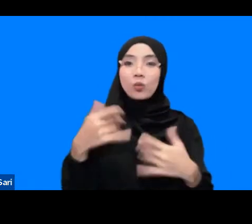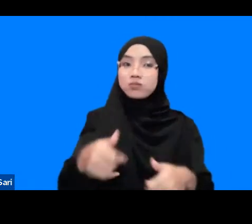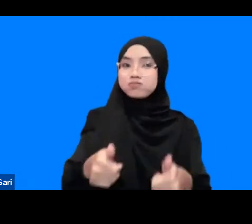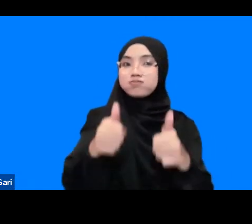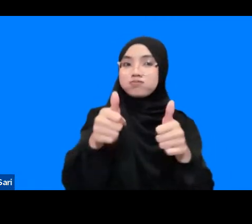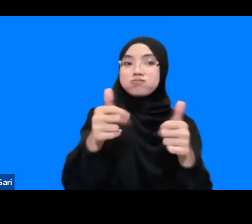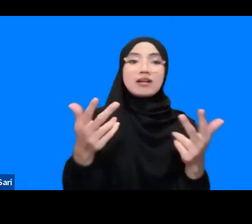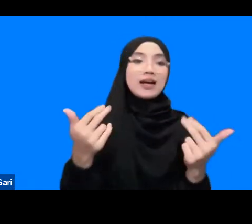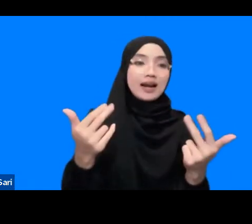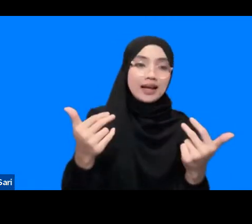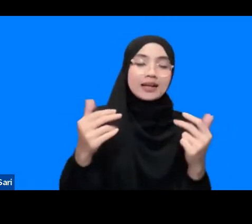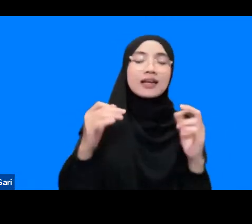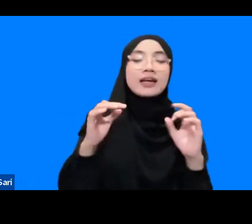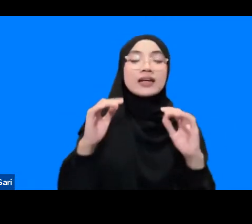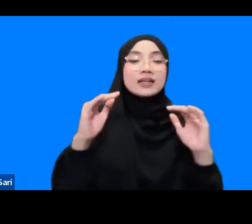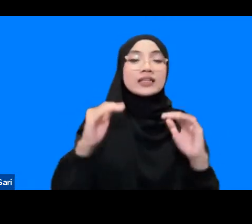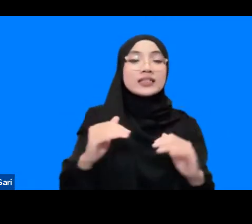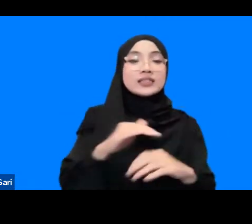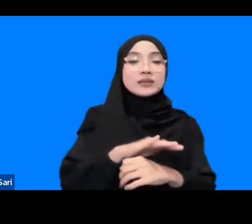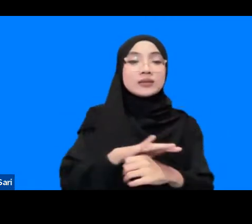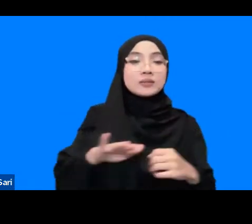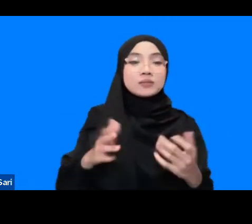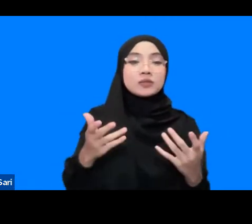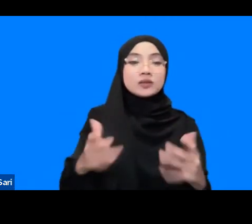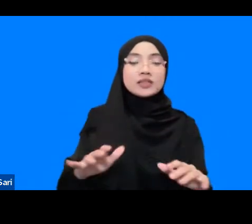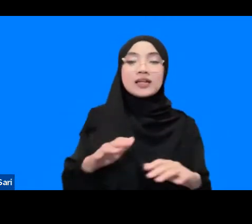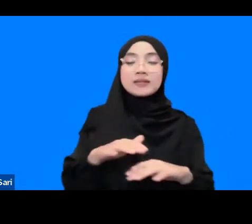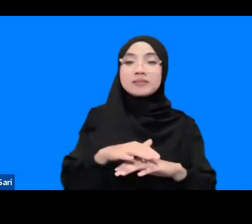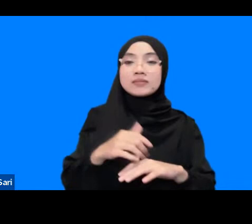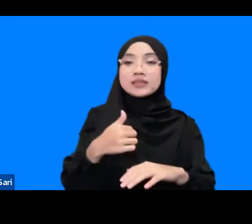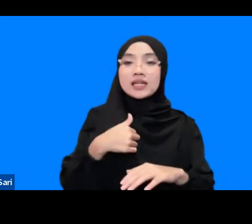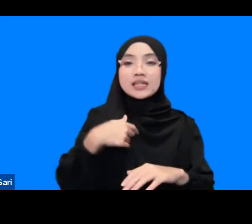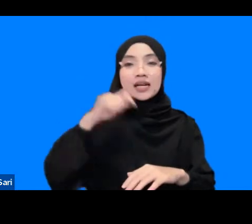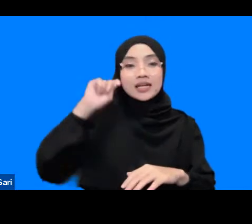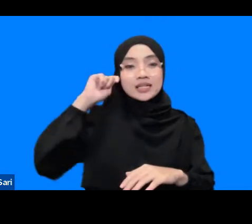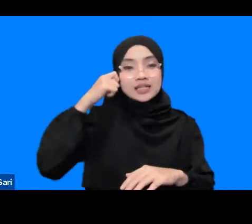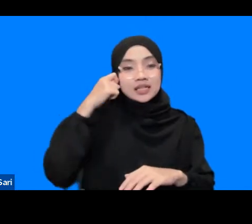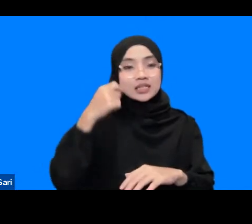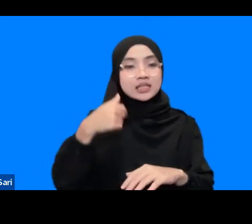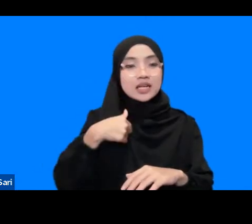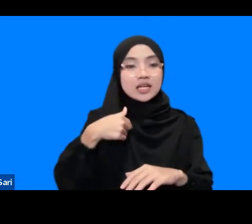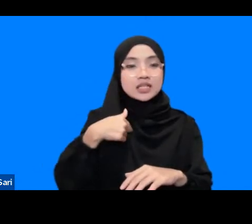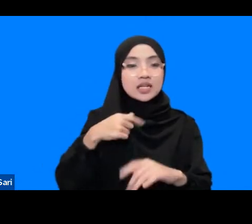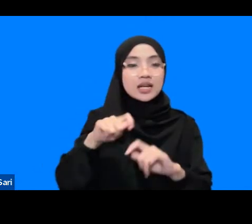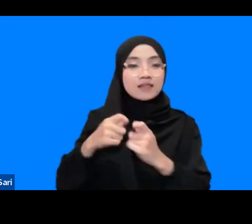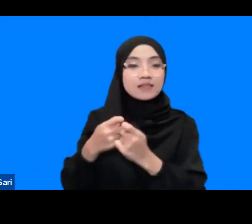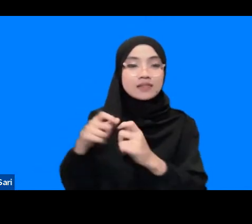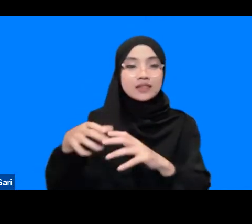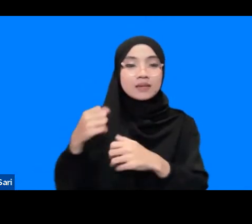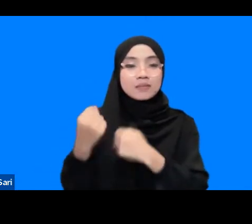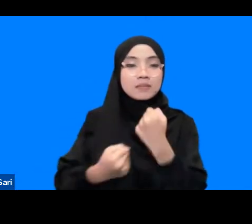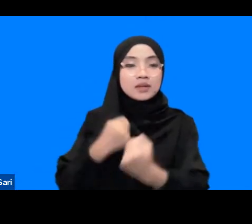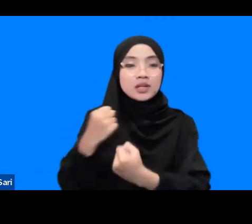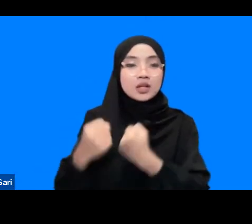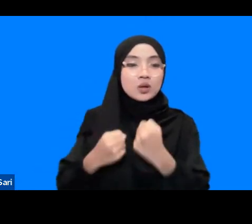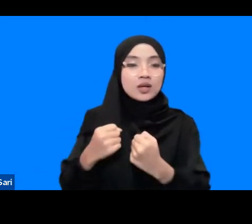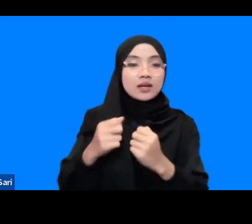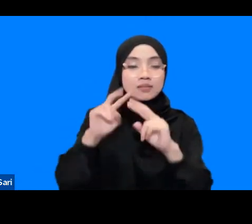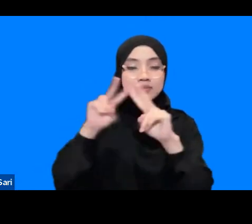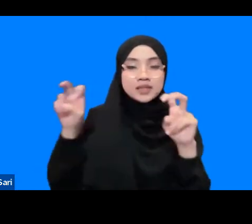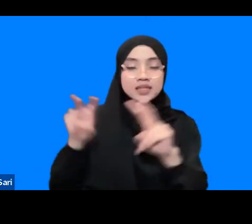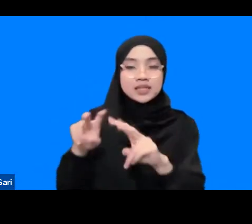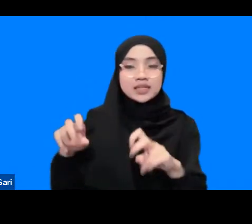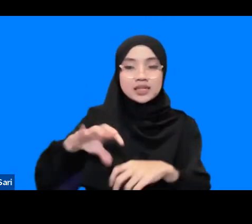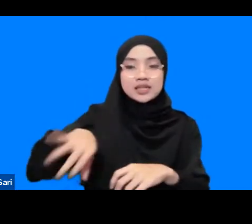nah sebelum mengakhiri sesi wrap up ini saya teringat saat saya dan tim melakukan penelitian di